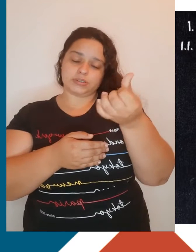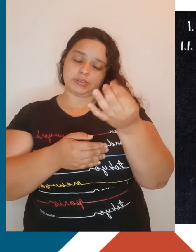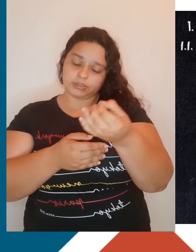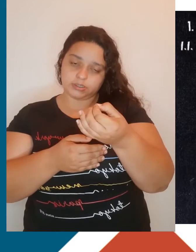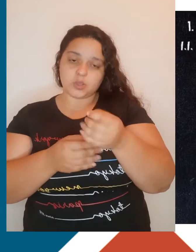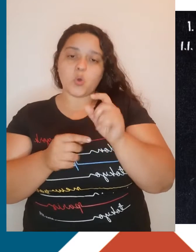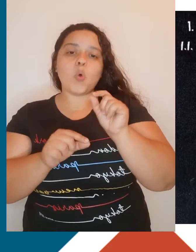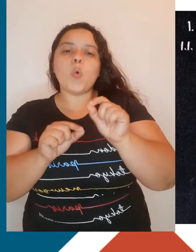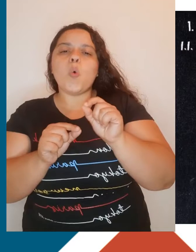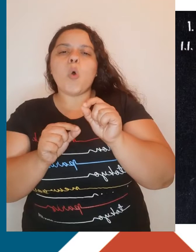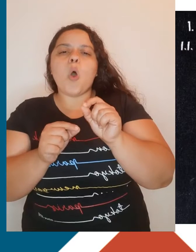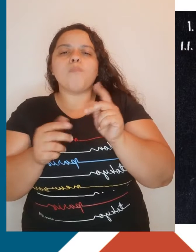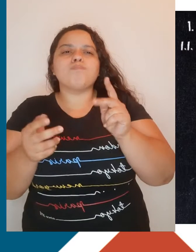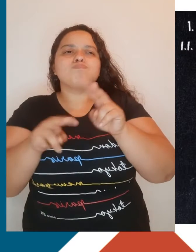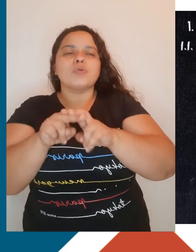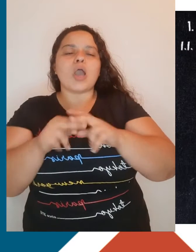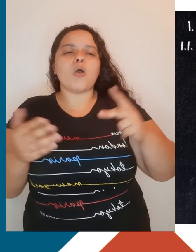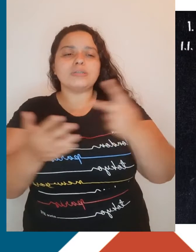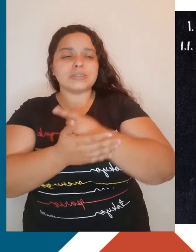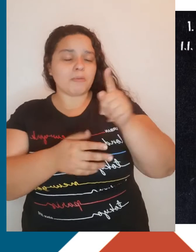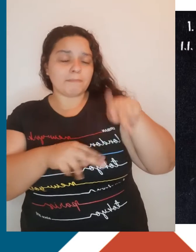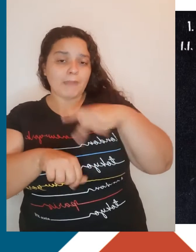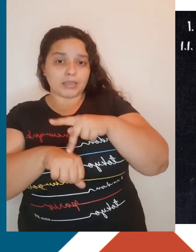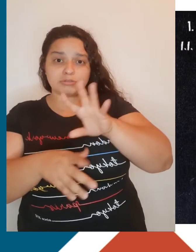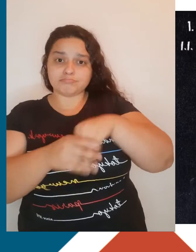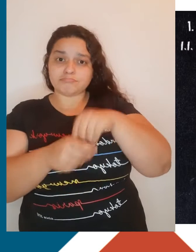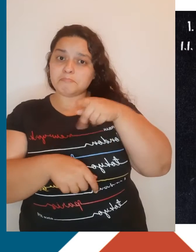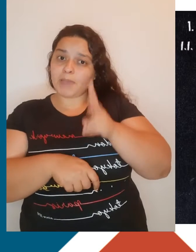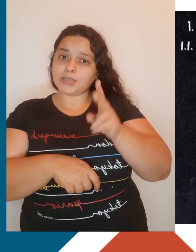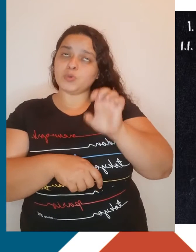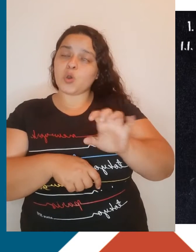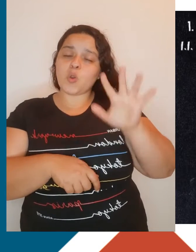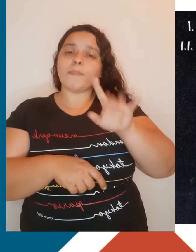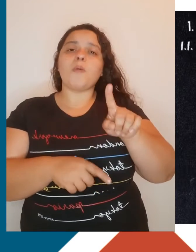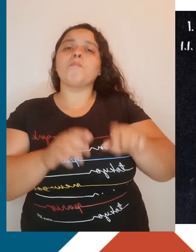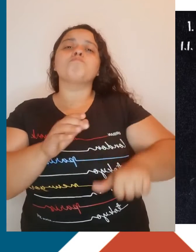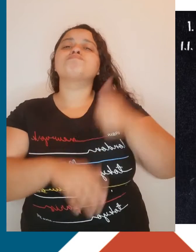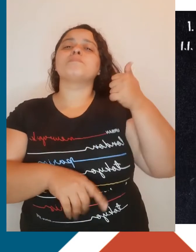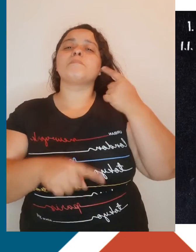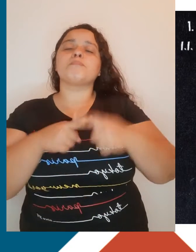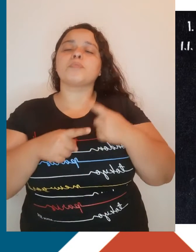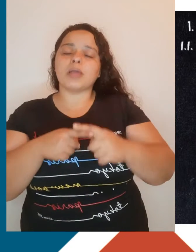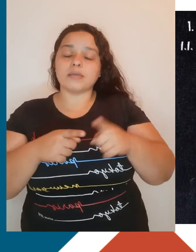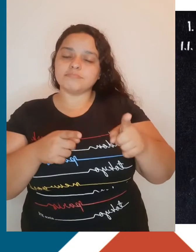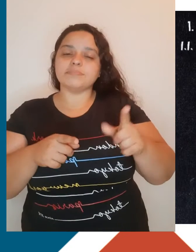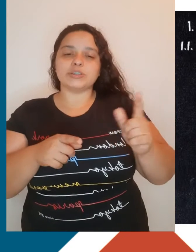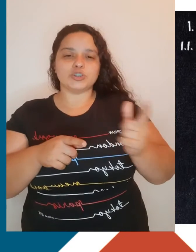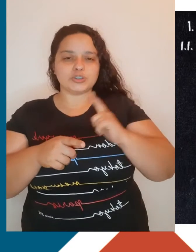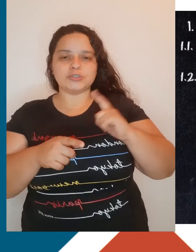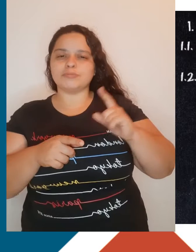o que teria levado esse país europeu a ser o pioneiro? Primeiro, havia importantes companhias comerciais